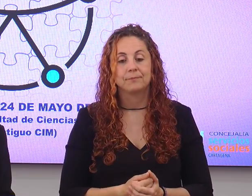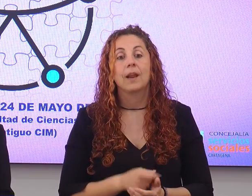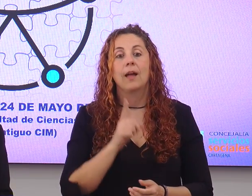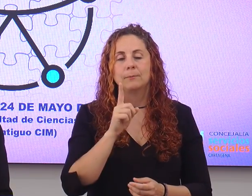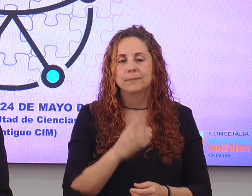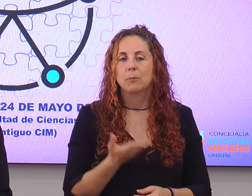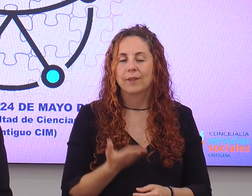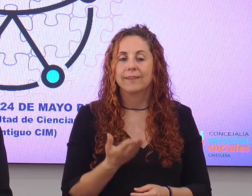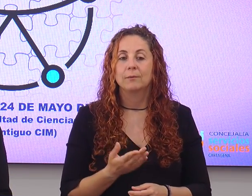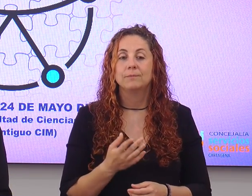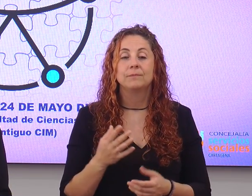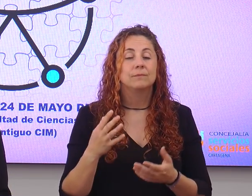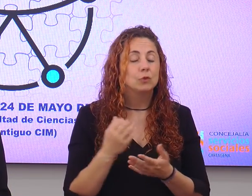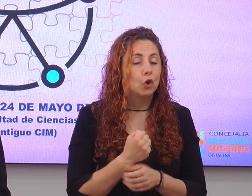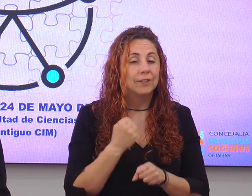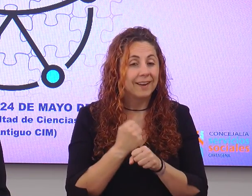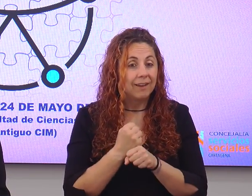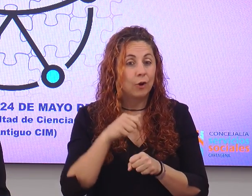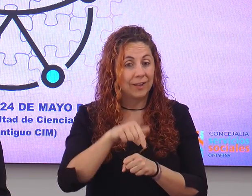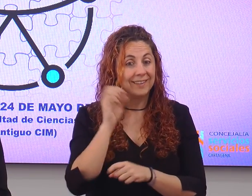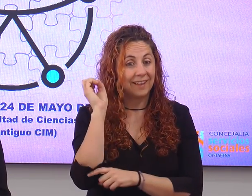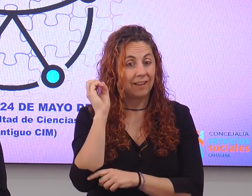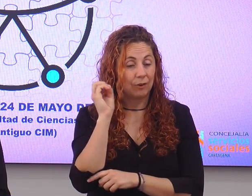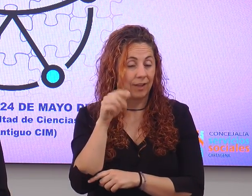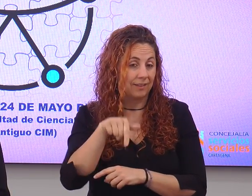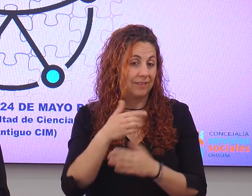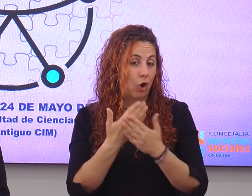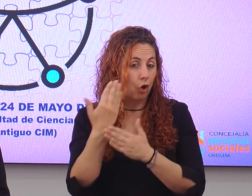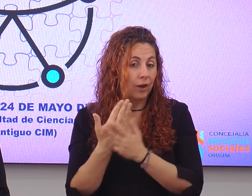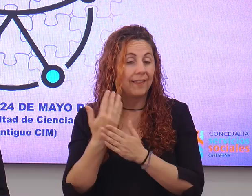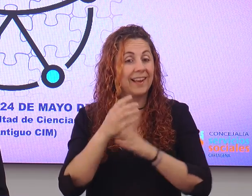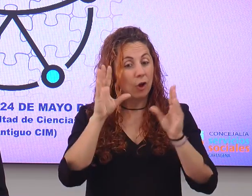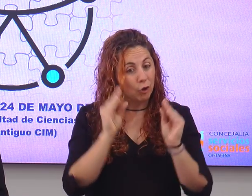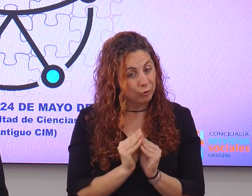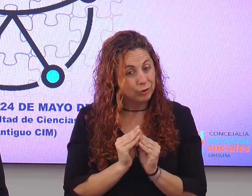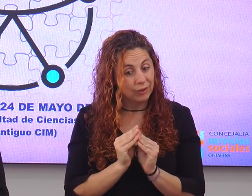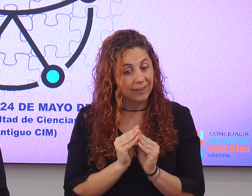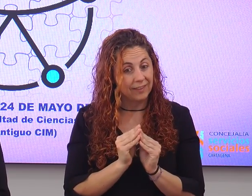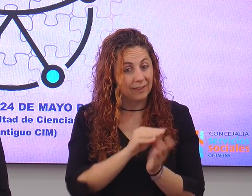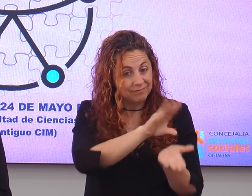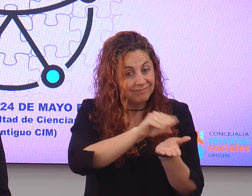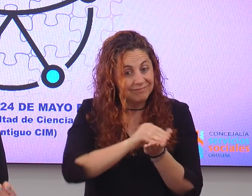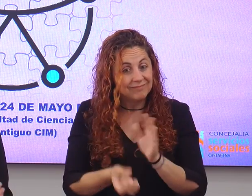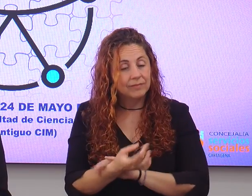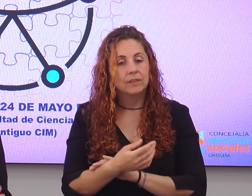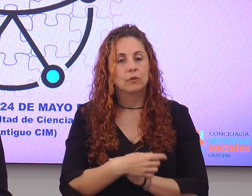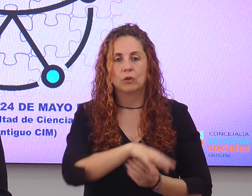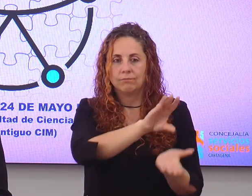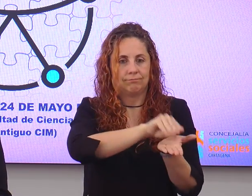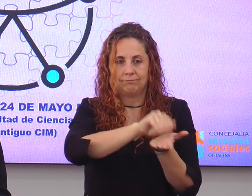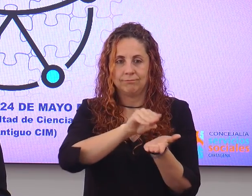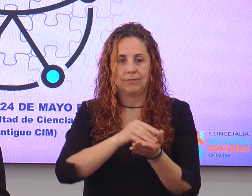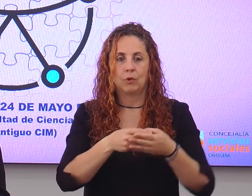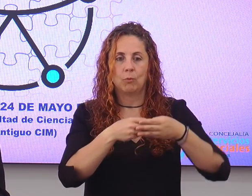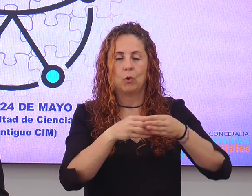Importante, todo el trabajo que se desarrolla en estas jornadas y, sobre todo, las conclusiones que surjan de ellas, quedará recogido